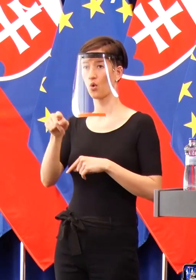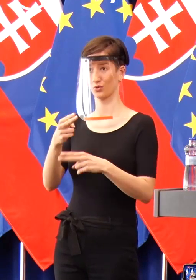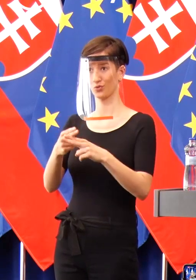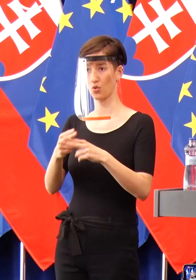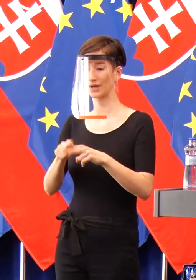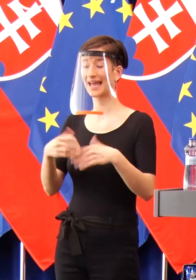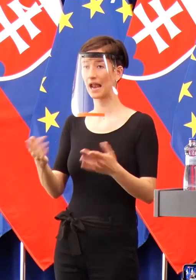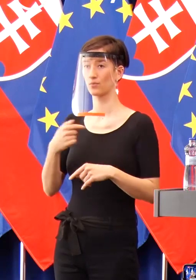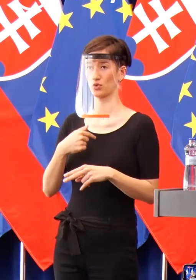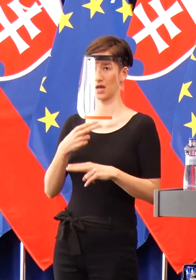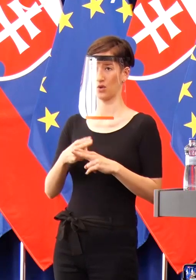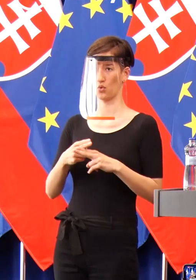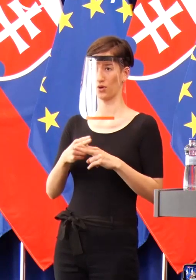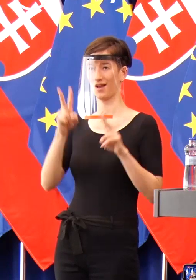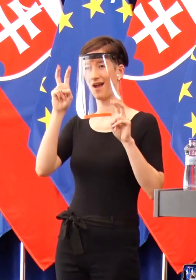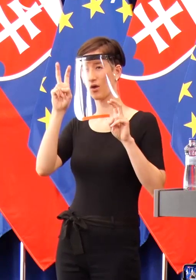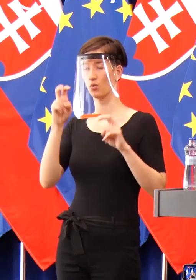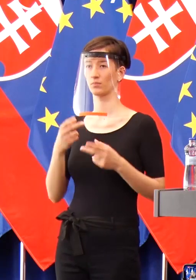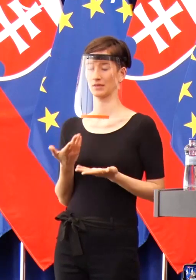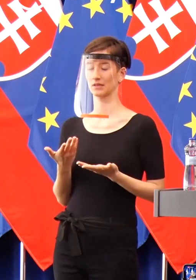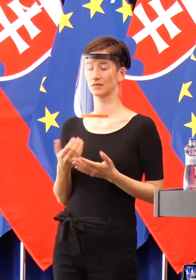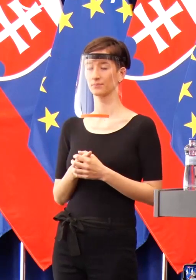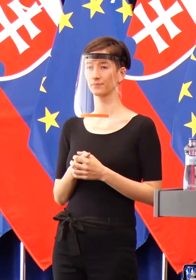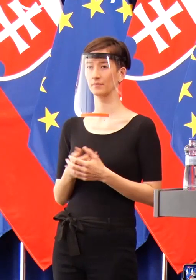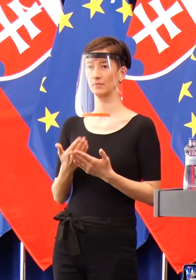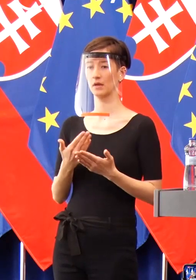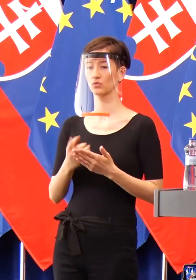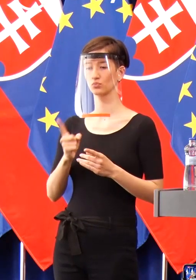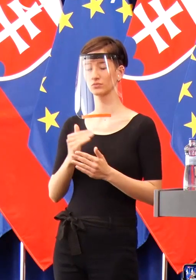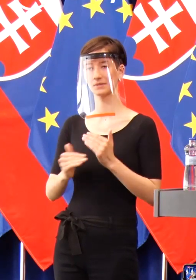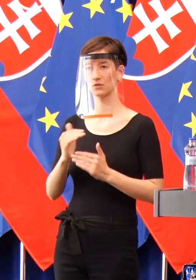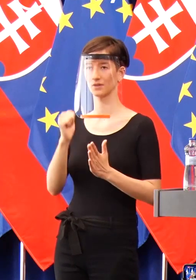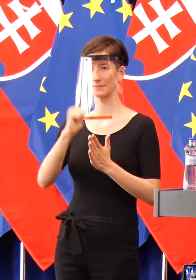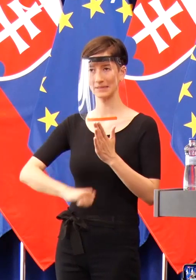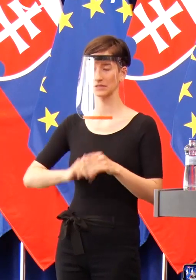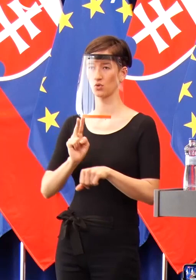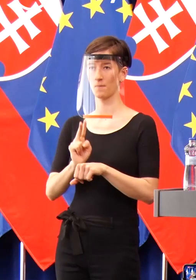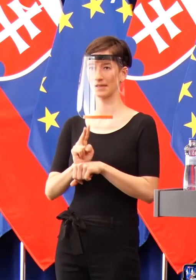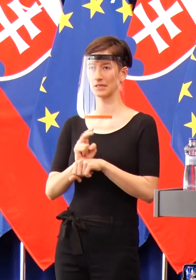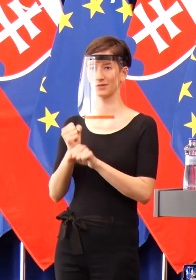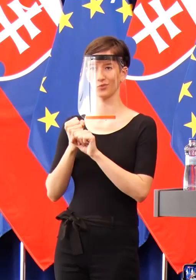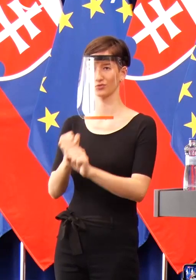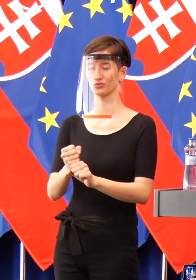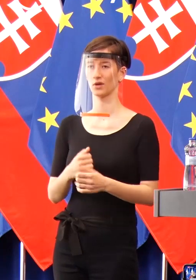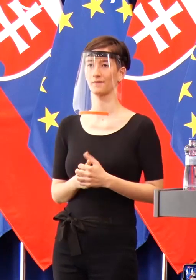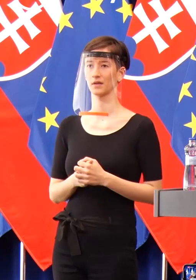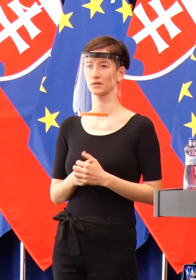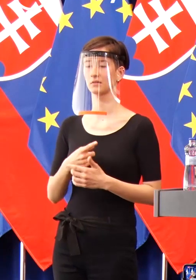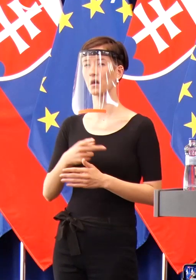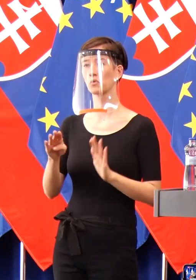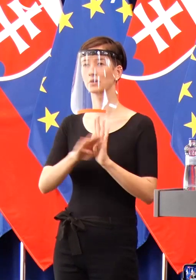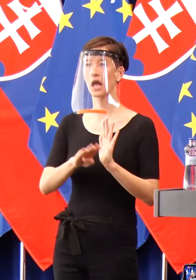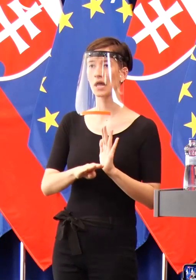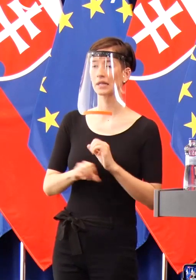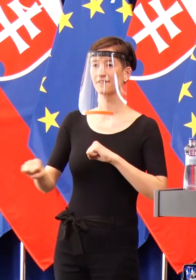som nositeľom tej choroby. Čiže skúsme ešte pritlačiť v tých hygienických opatreniach. A žiadne nariadenie vlády v tom nepomôže.